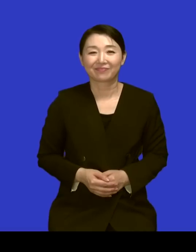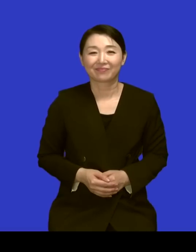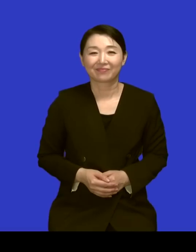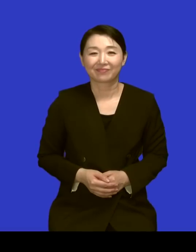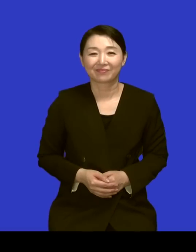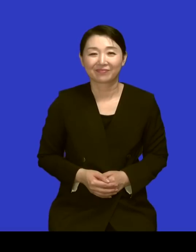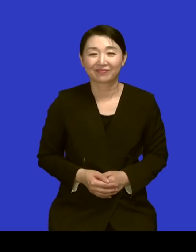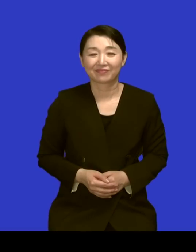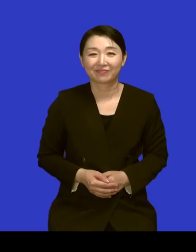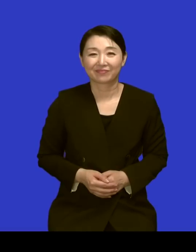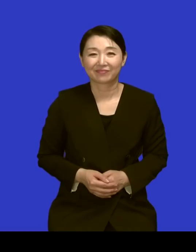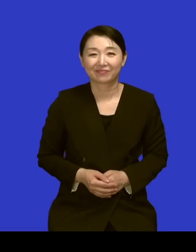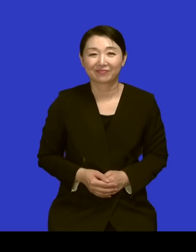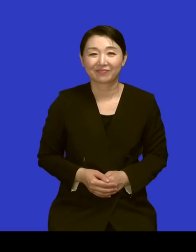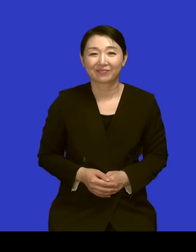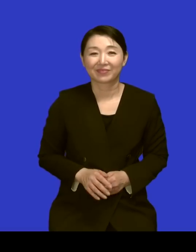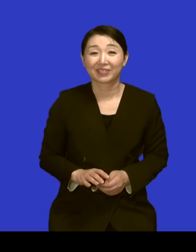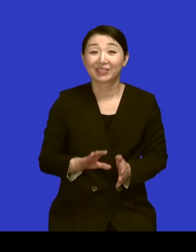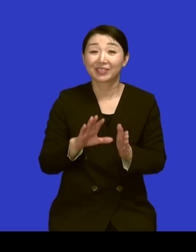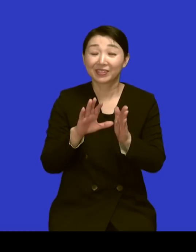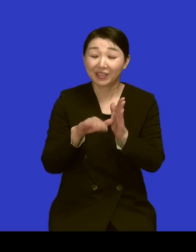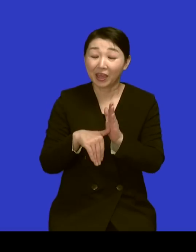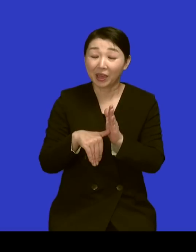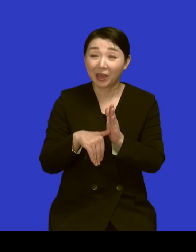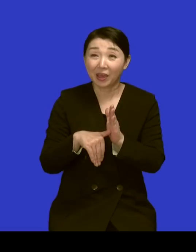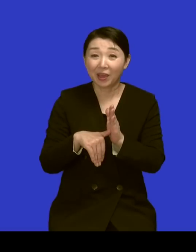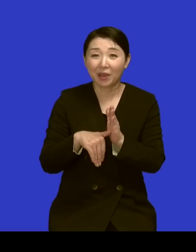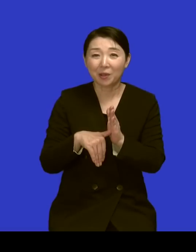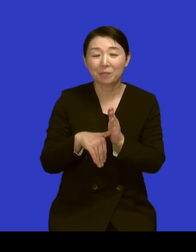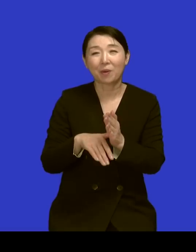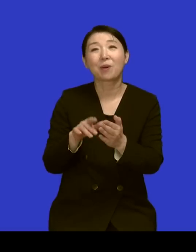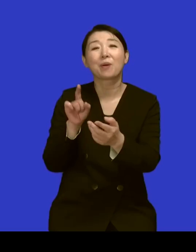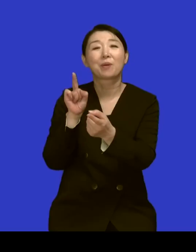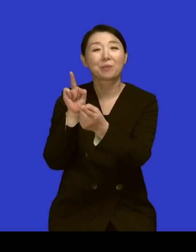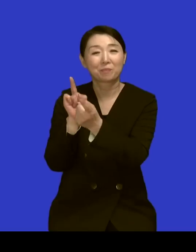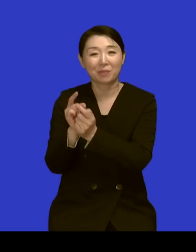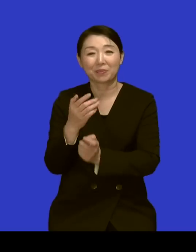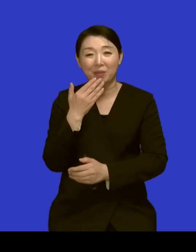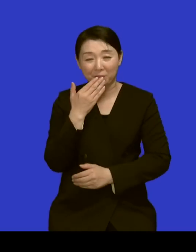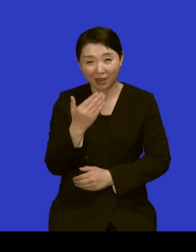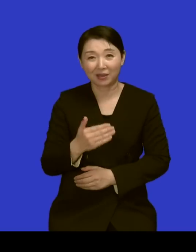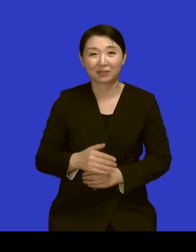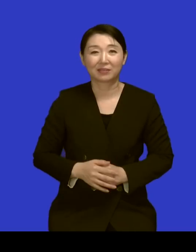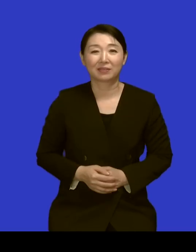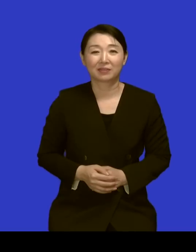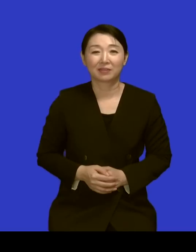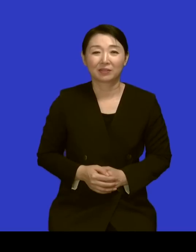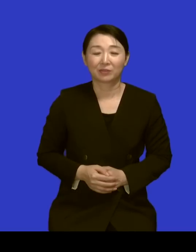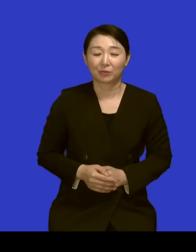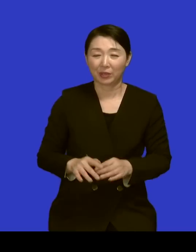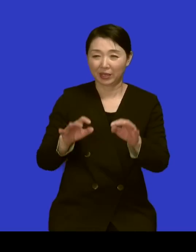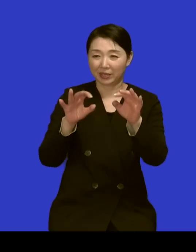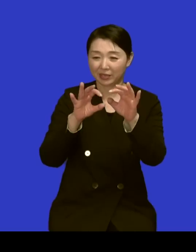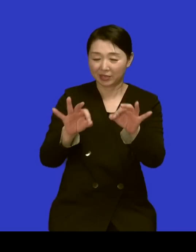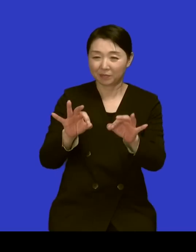망고담을 만나게 됐어요 네 그래서 이제 계기는 우리 김혜자 선생님이